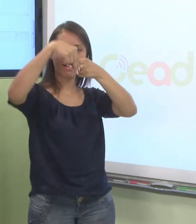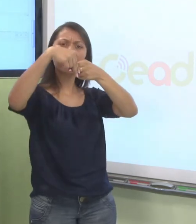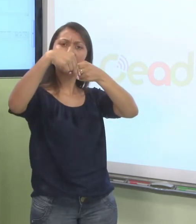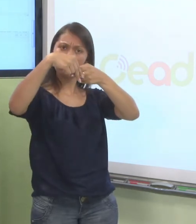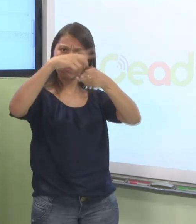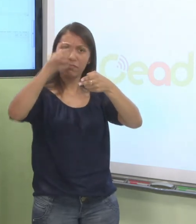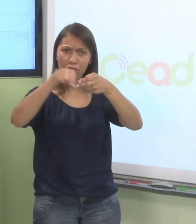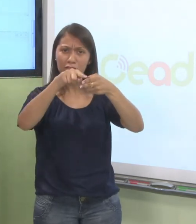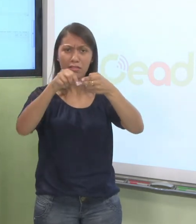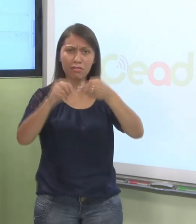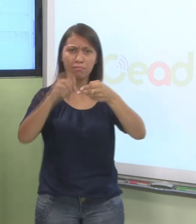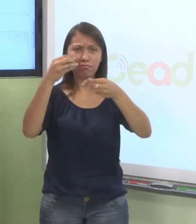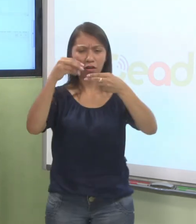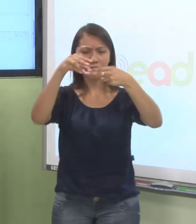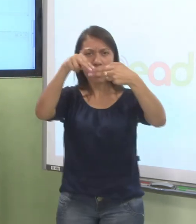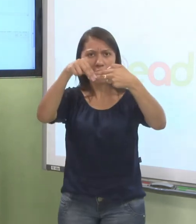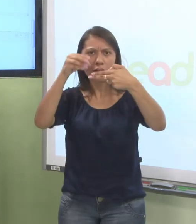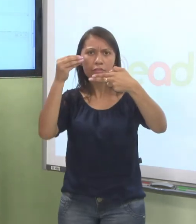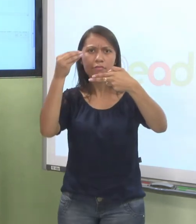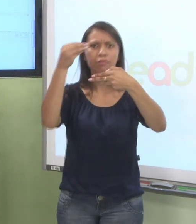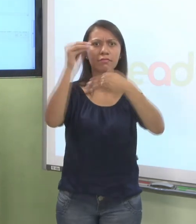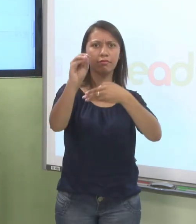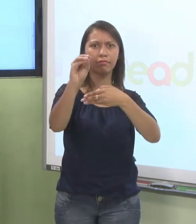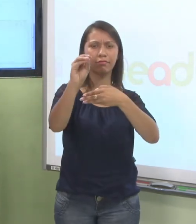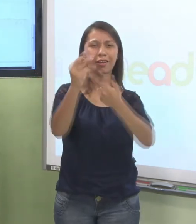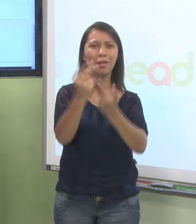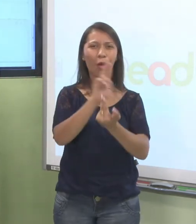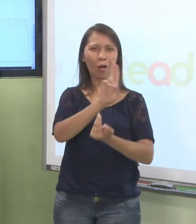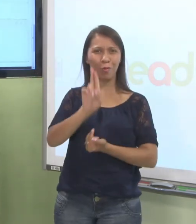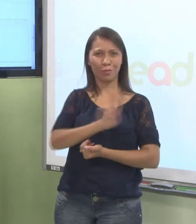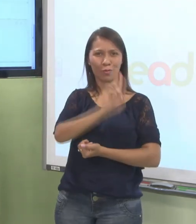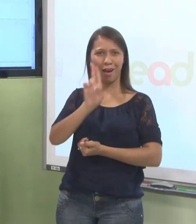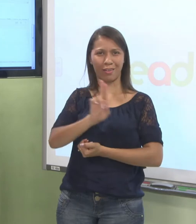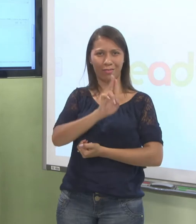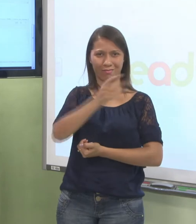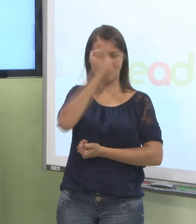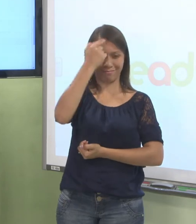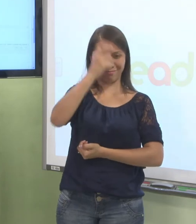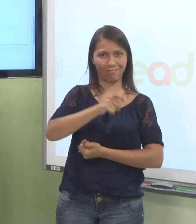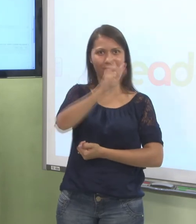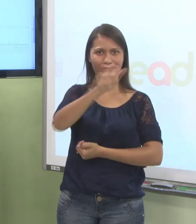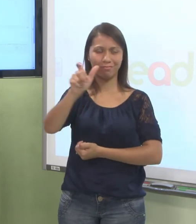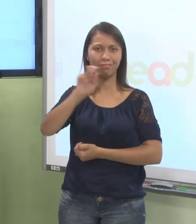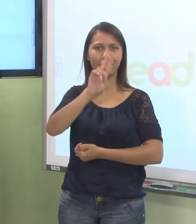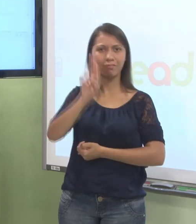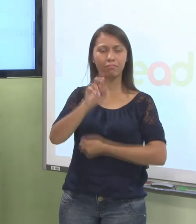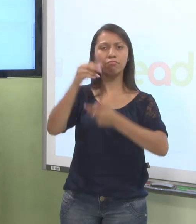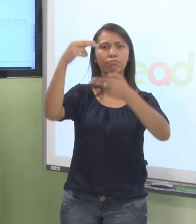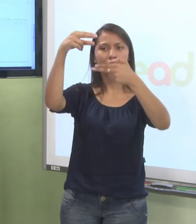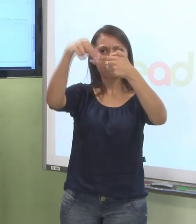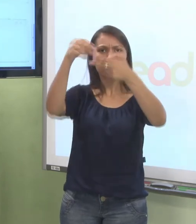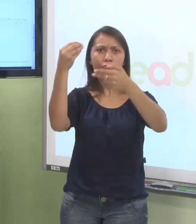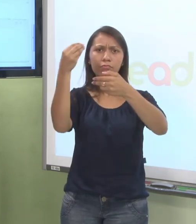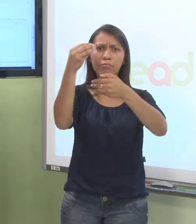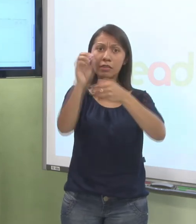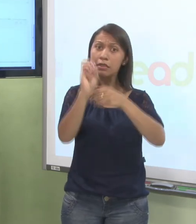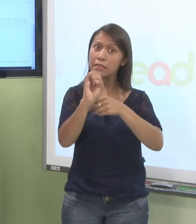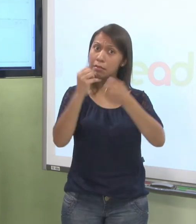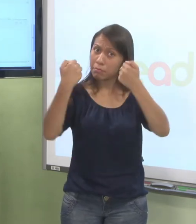tipo que a gente utilizou na imagem do usuário. Beleza? Feito. Colocou a sua mensagem aqui e se for necessário anexar um arquivo, coloca.